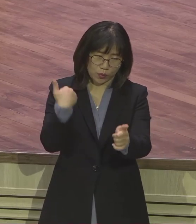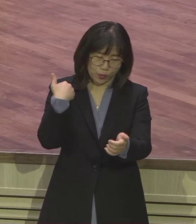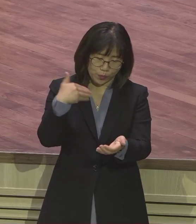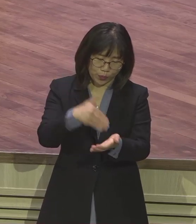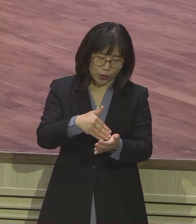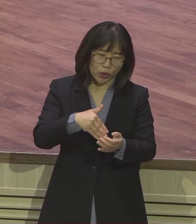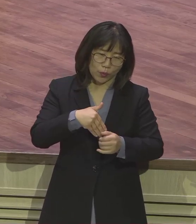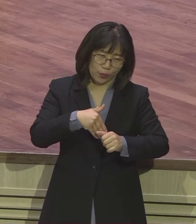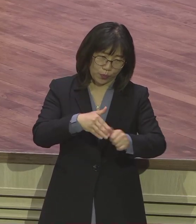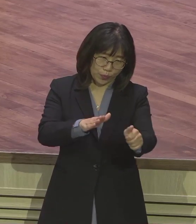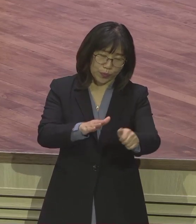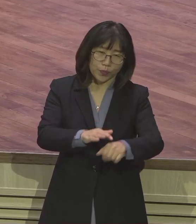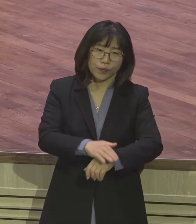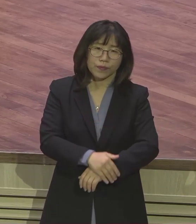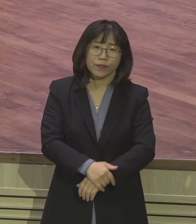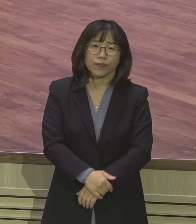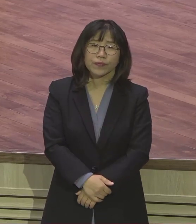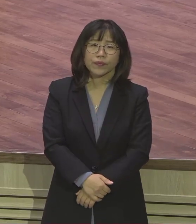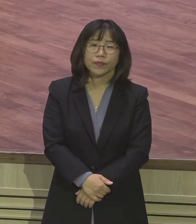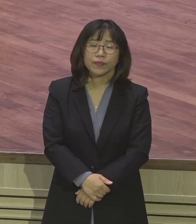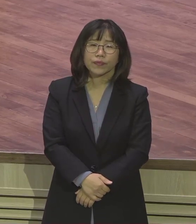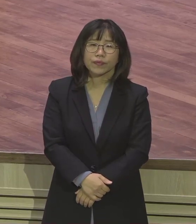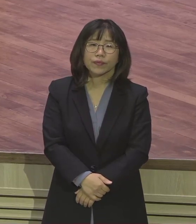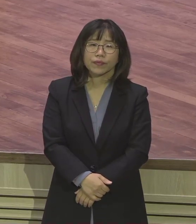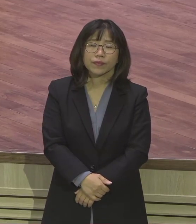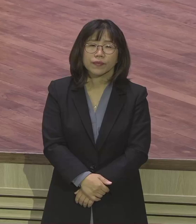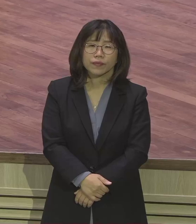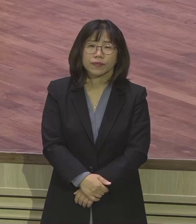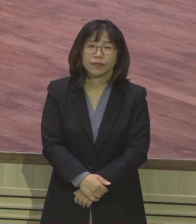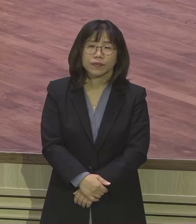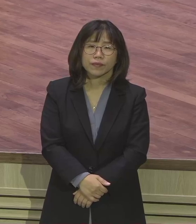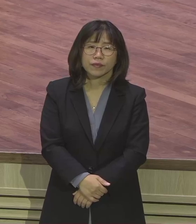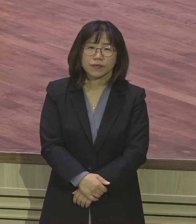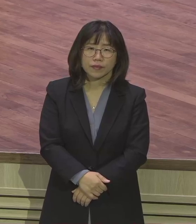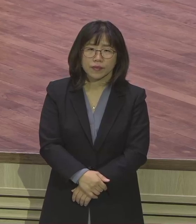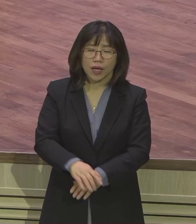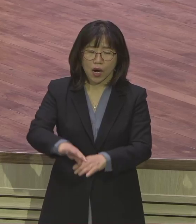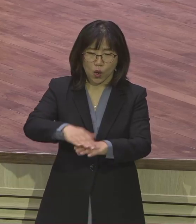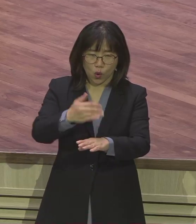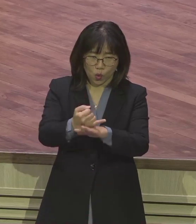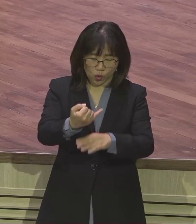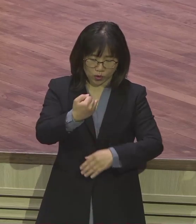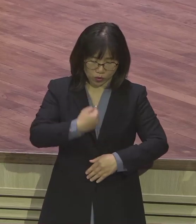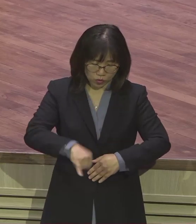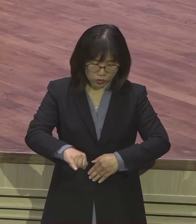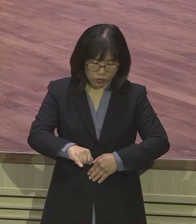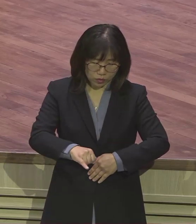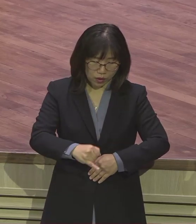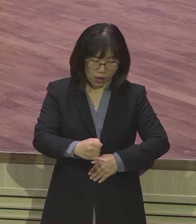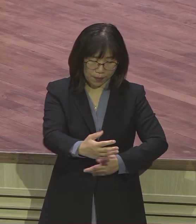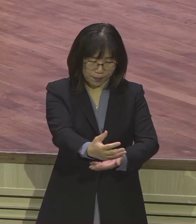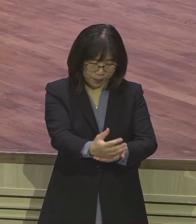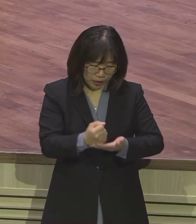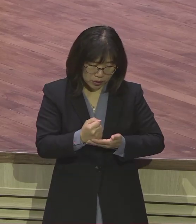오줌 다 가리지요. 젖 다 끊었지요. 그럼 저는 바로 공주가 데려가도 관계없는 거예요. 그때 갔다라고 말합니다.